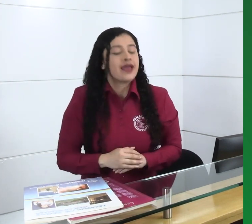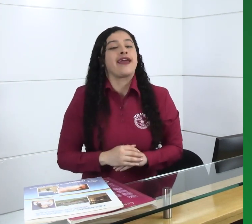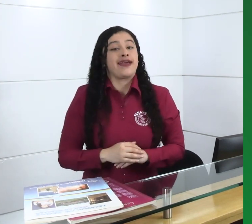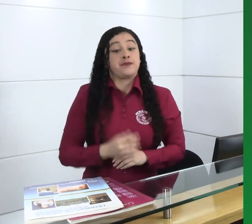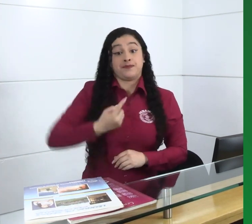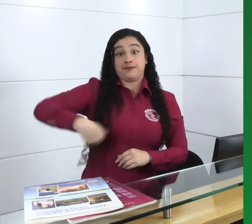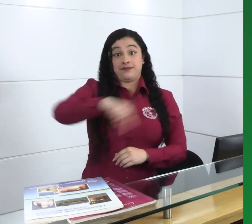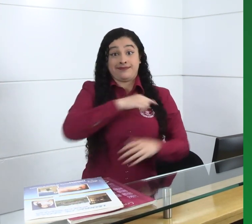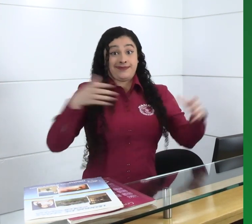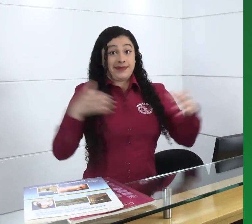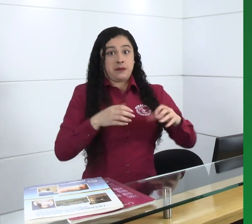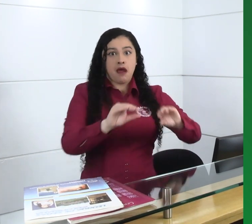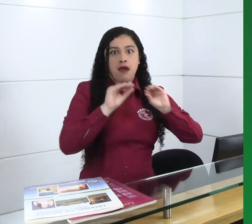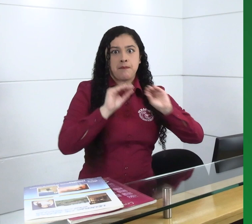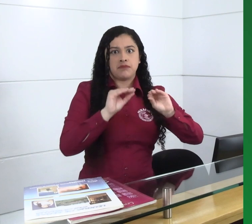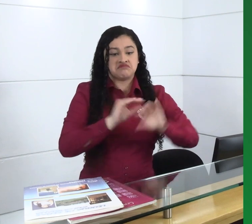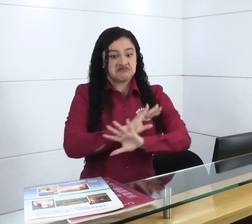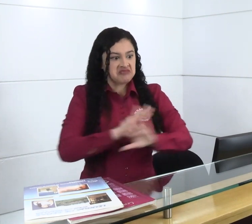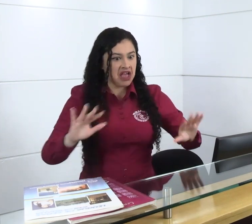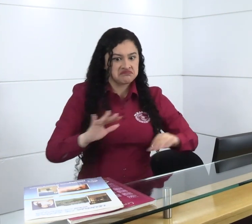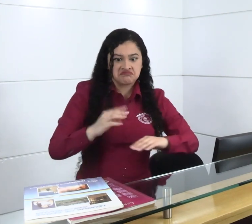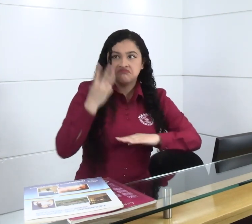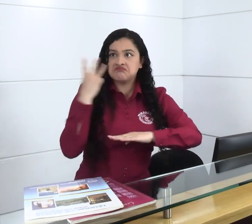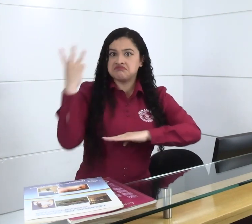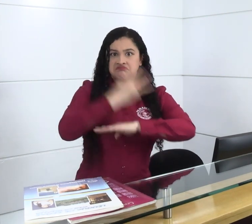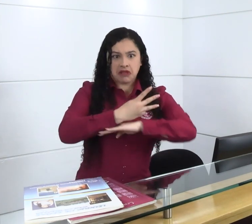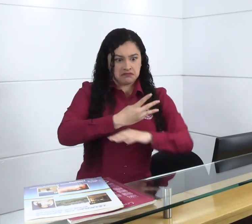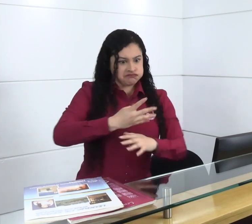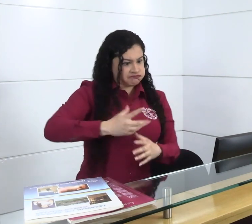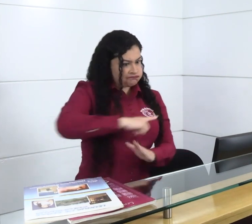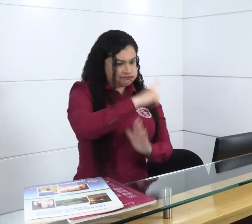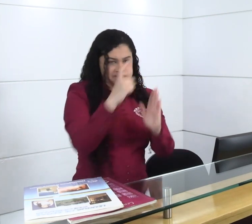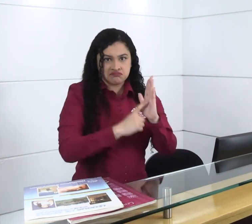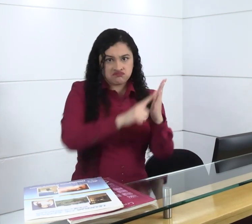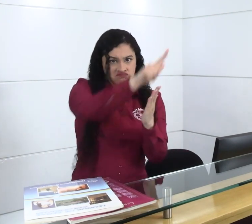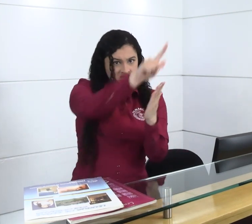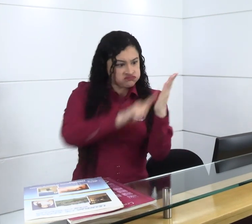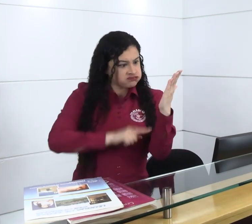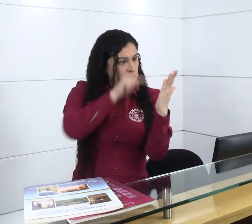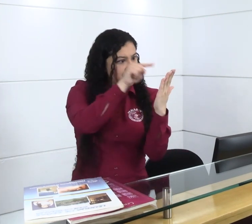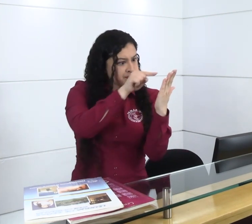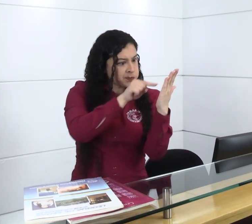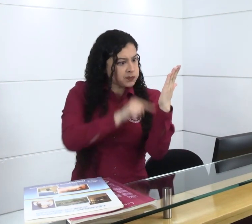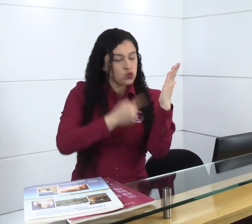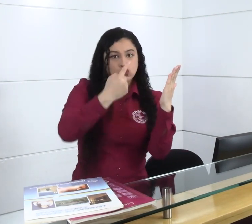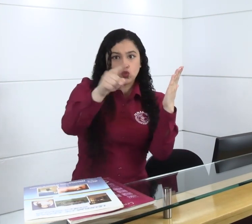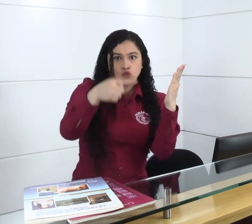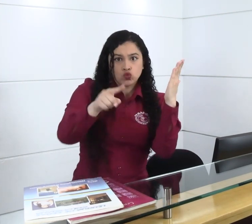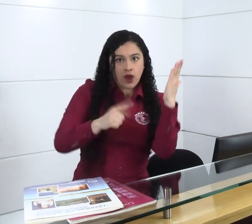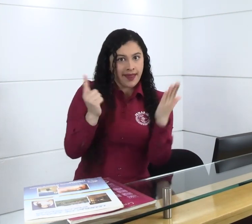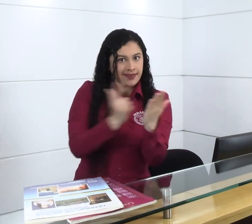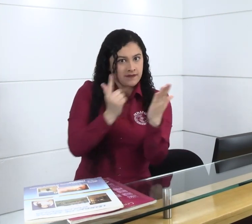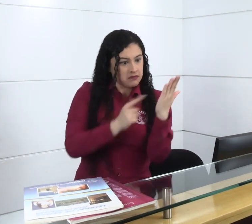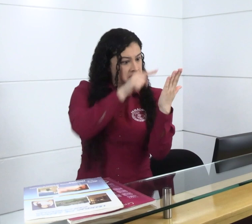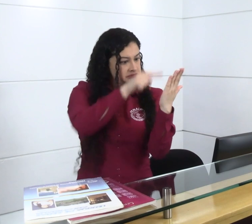Tercero, el equipo de capacitación, al tener los pedidos de estos tres días, los alistará y serán